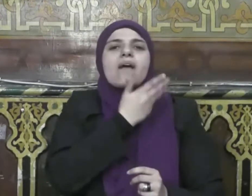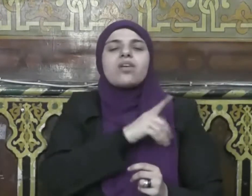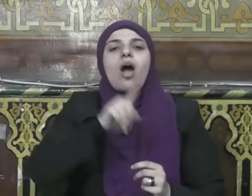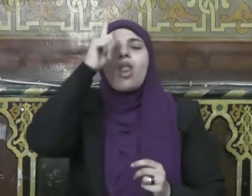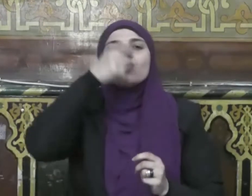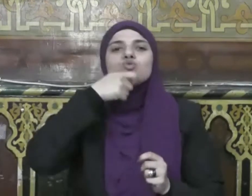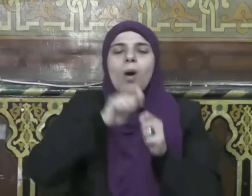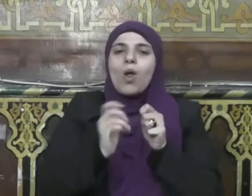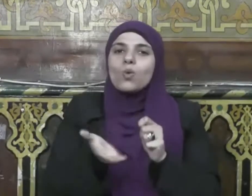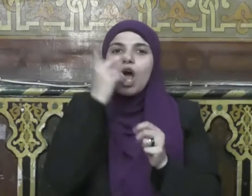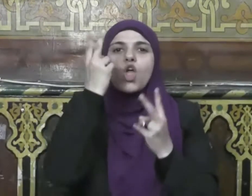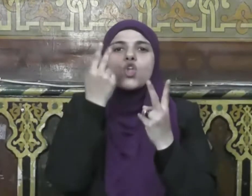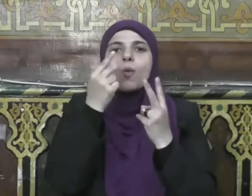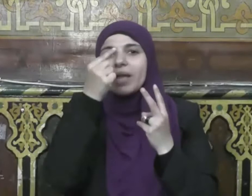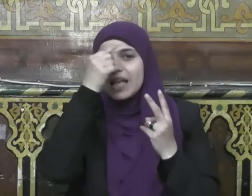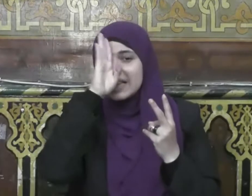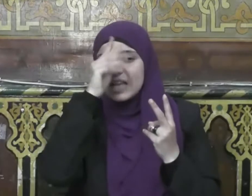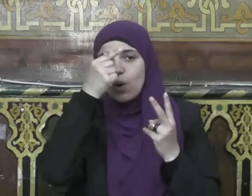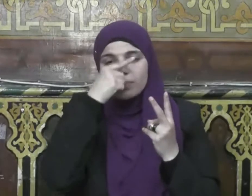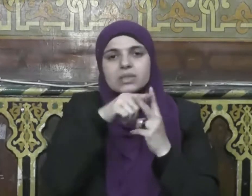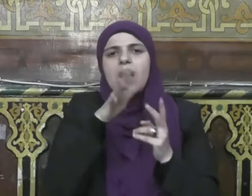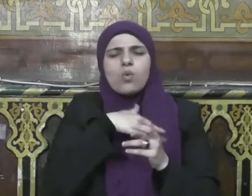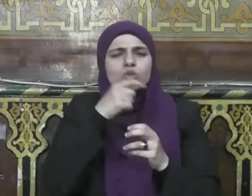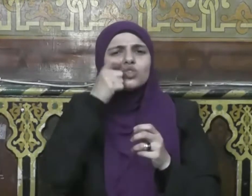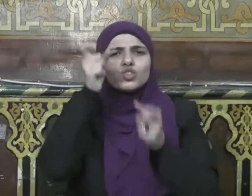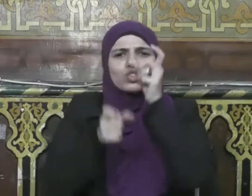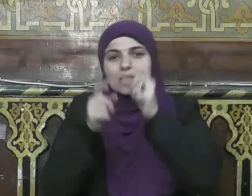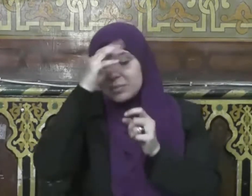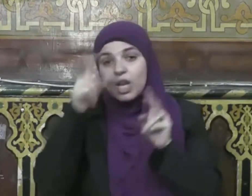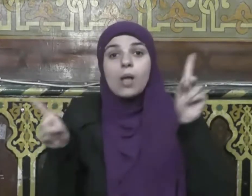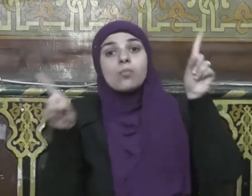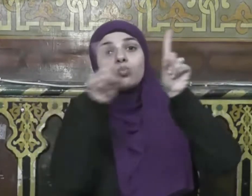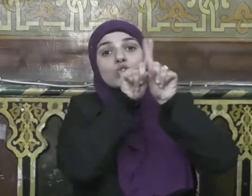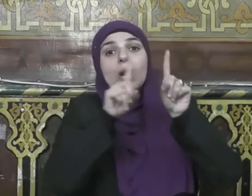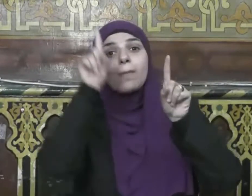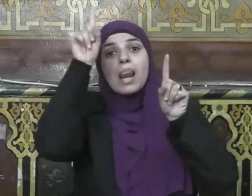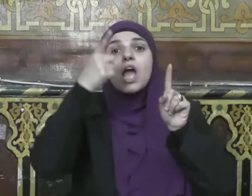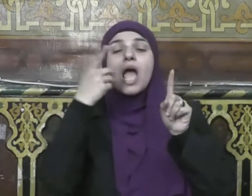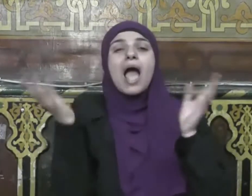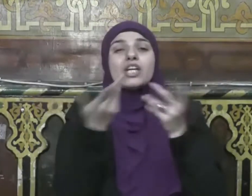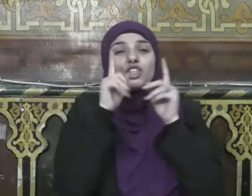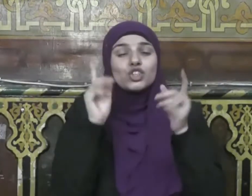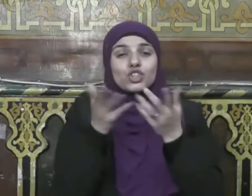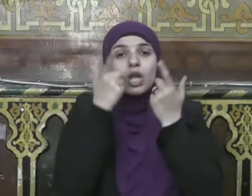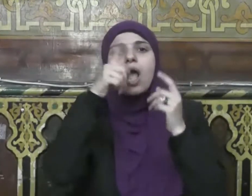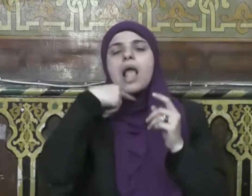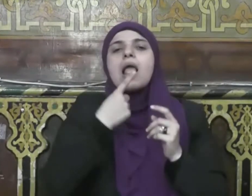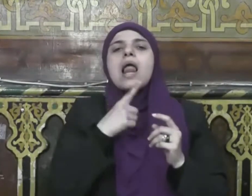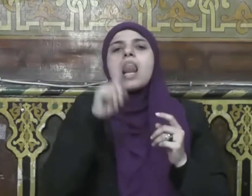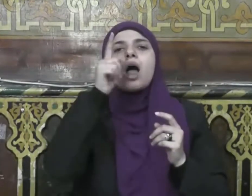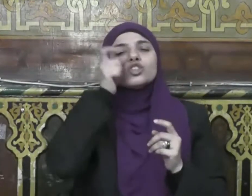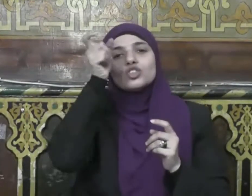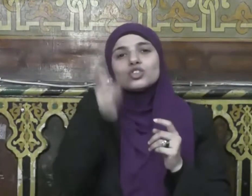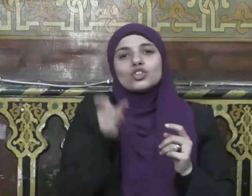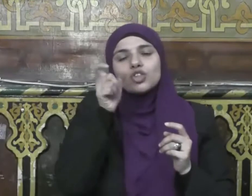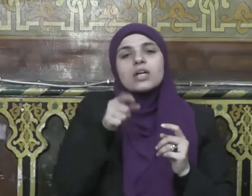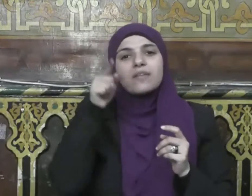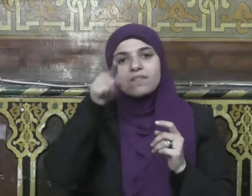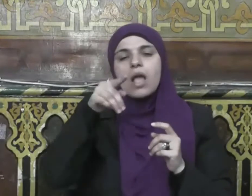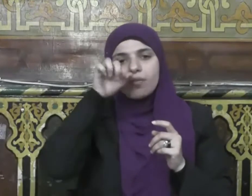شيئا إلا امرأا كانت بينه وبين أخيه شحناء فيقال اتركوا